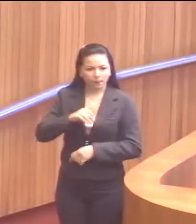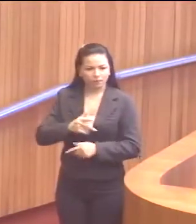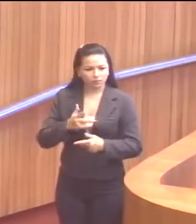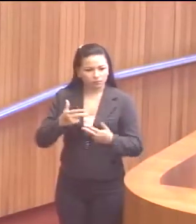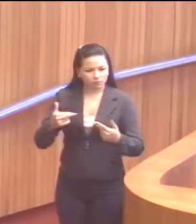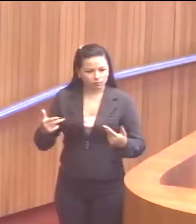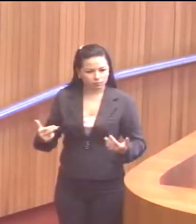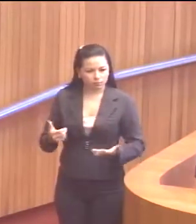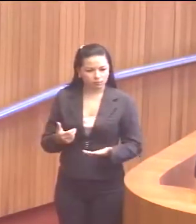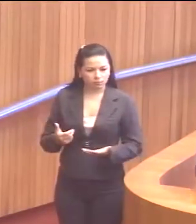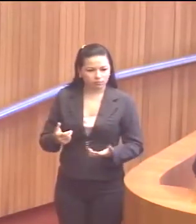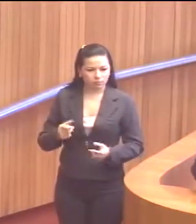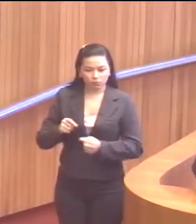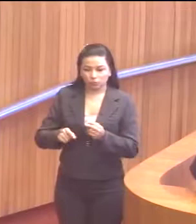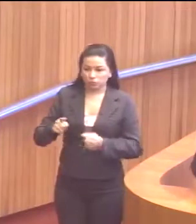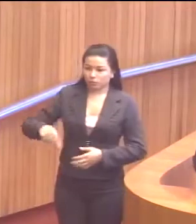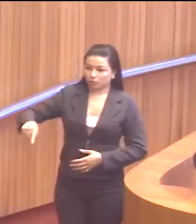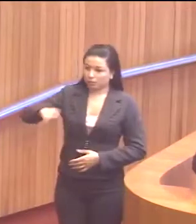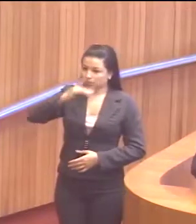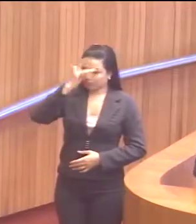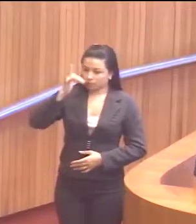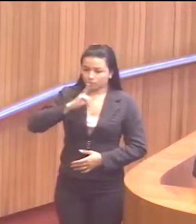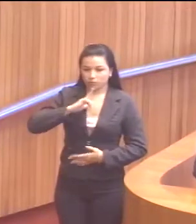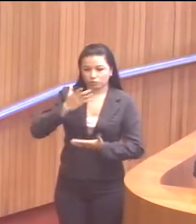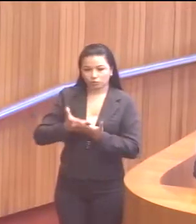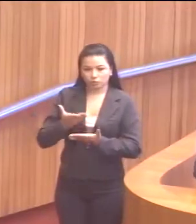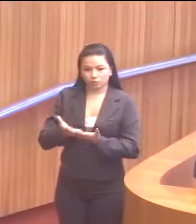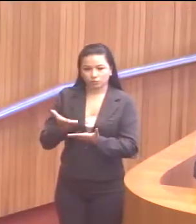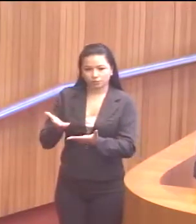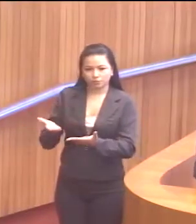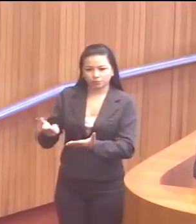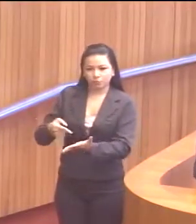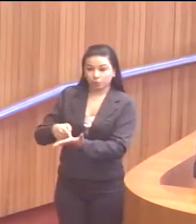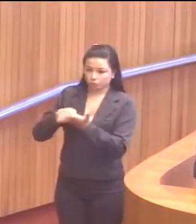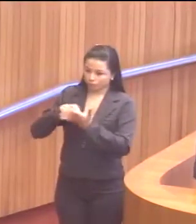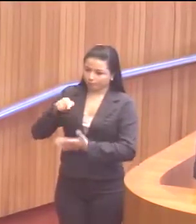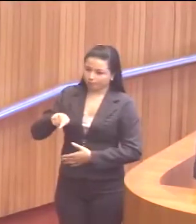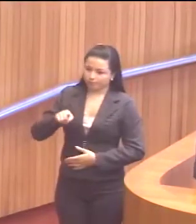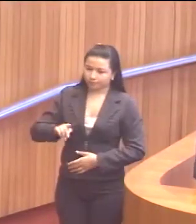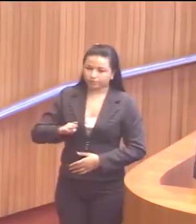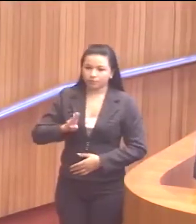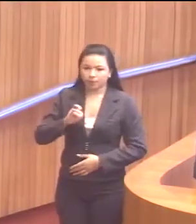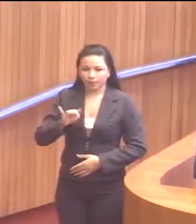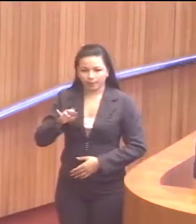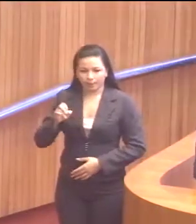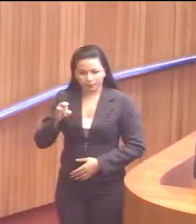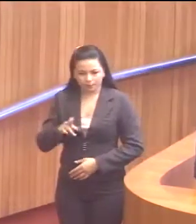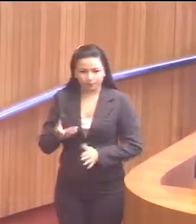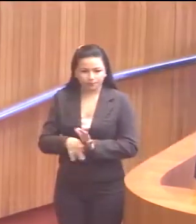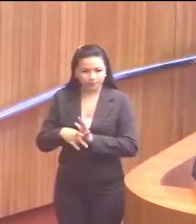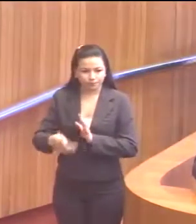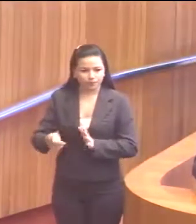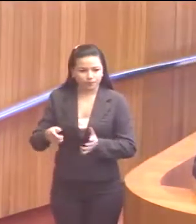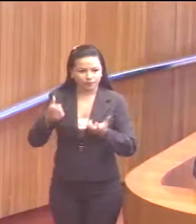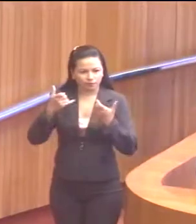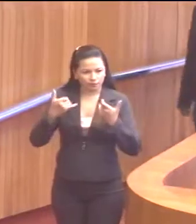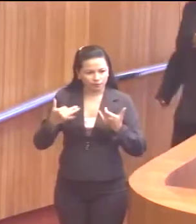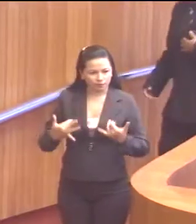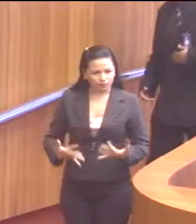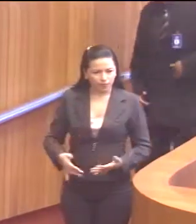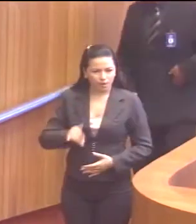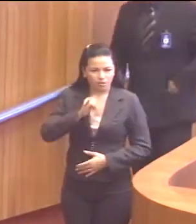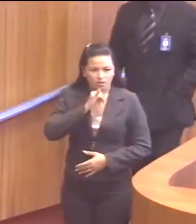elementos naquilo que os estudantes me apresentaram em Bacabal, deputado Carlinhos Amorim. Eles me